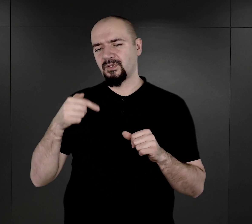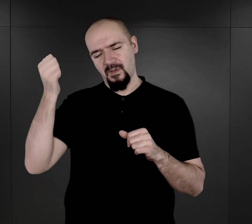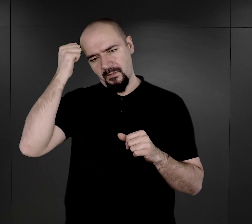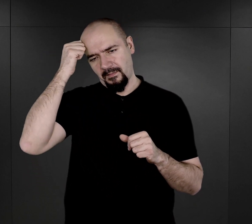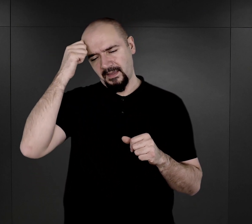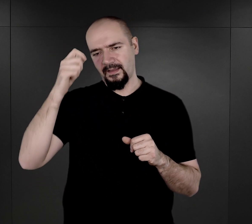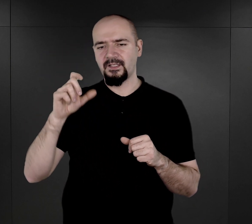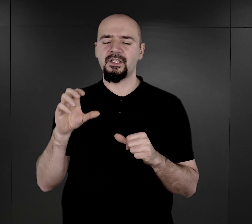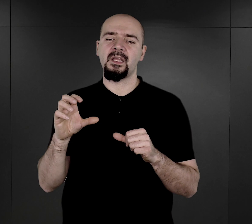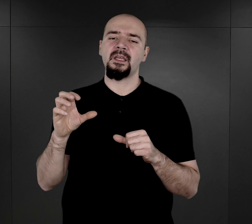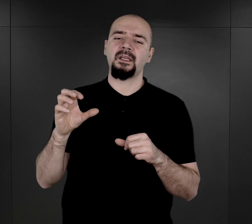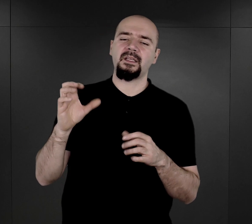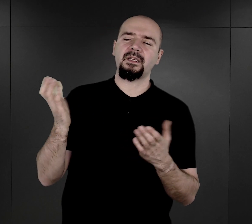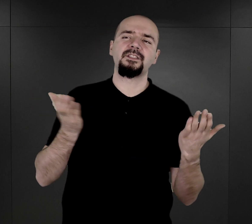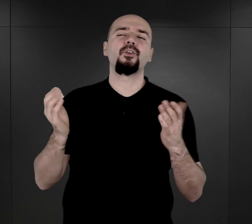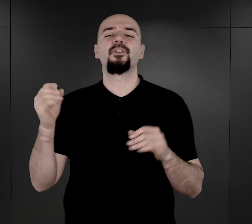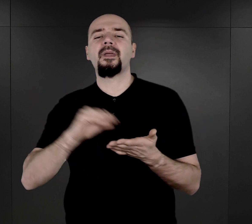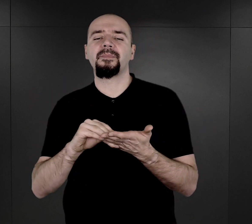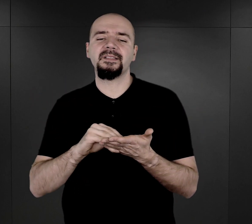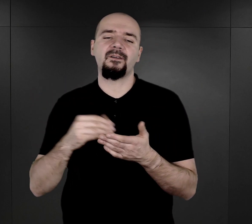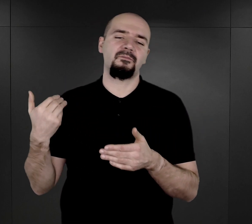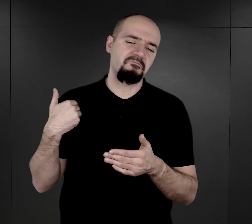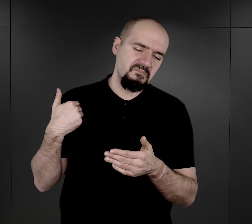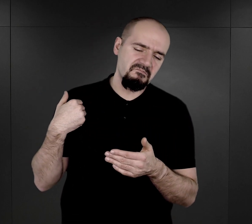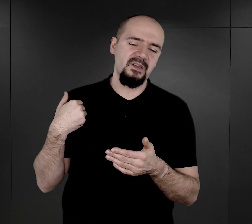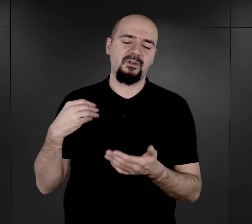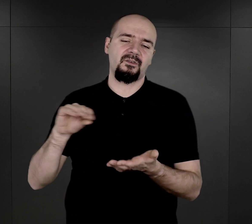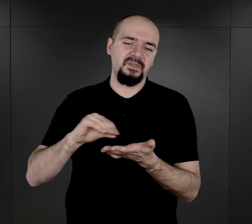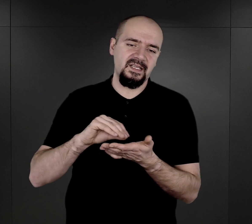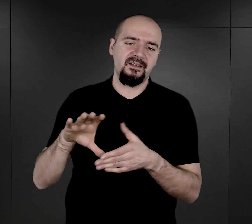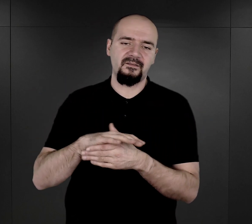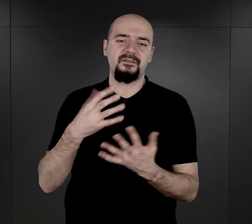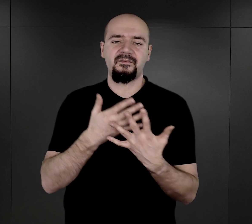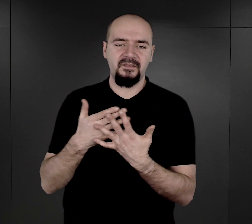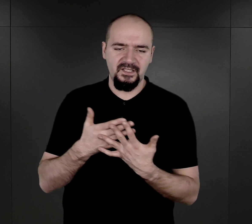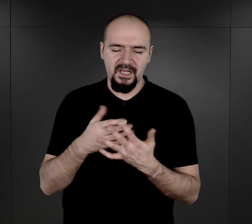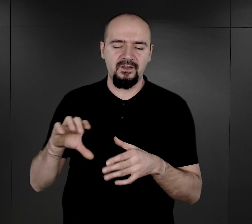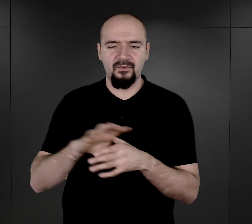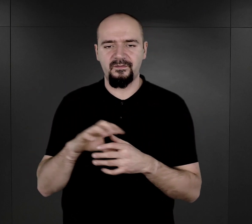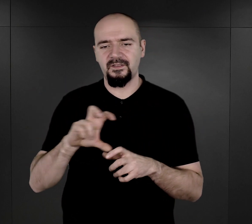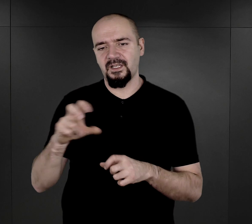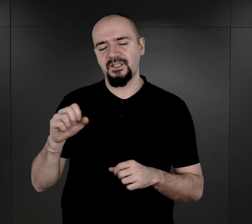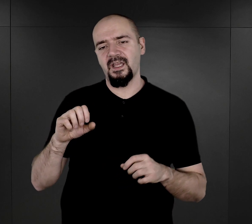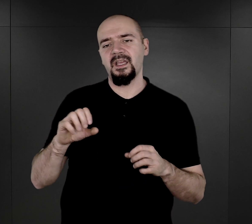jakich pisał. Pisał to w więzieniu w trakcie procesu. W związku z tym tutaj jakiegoś swojego